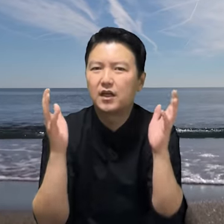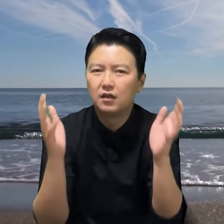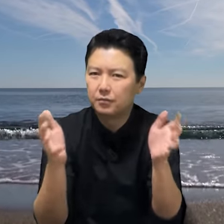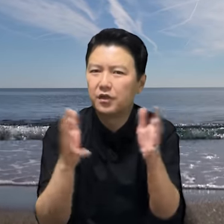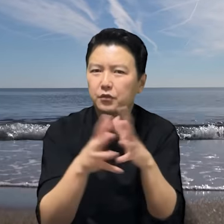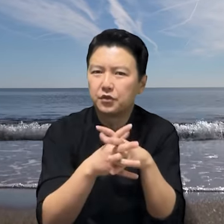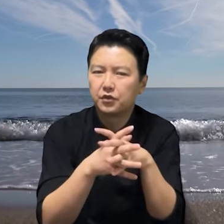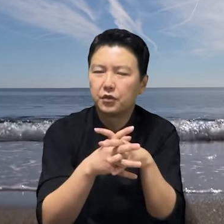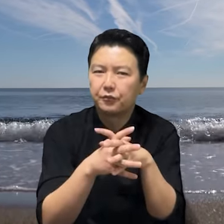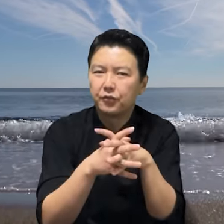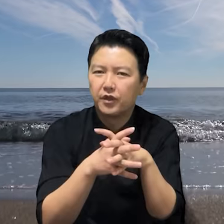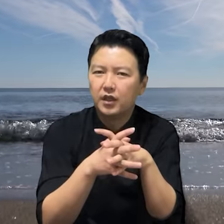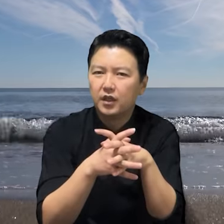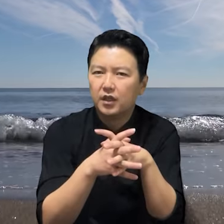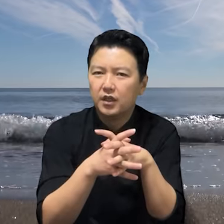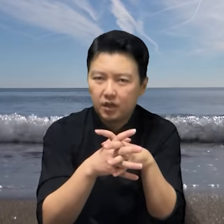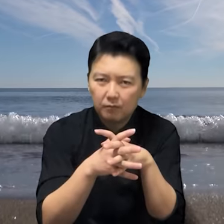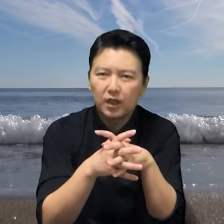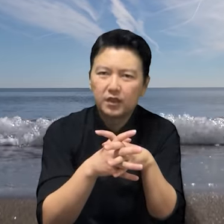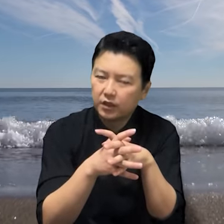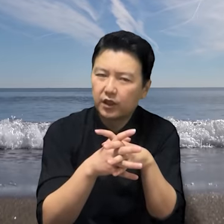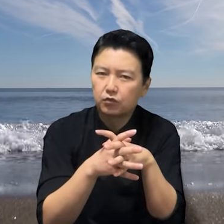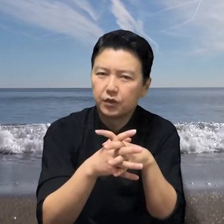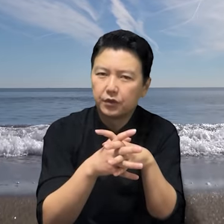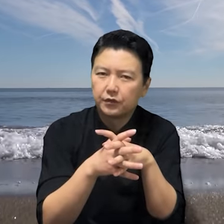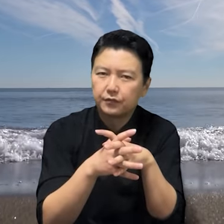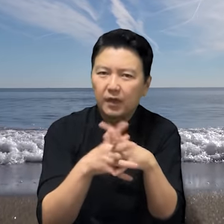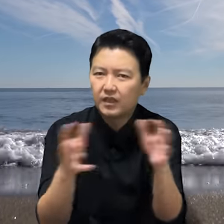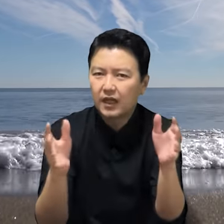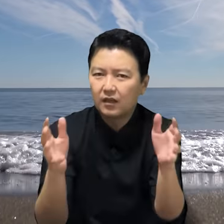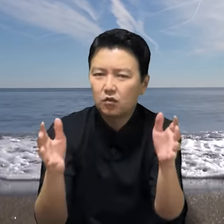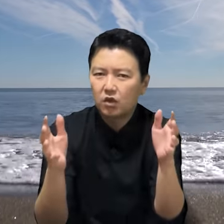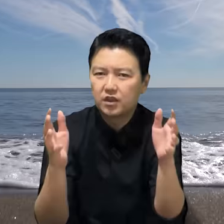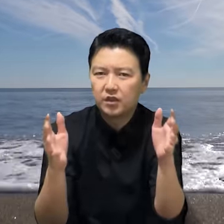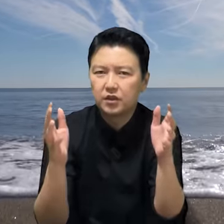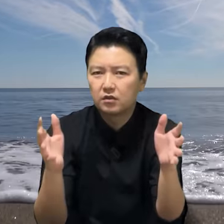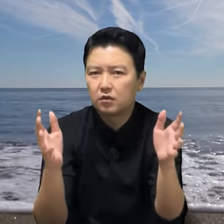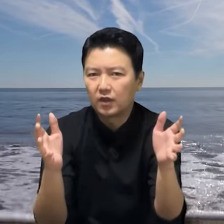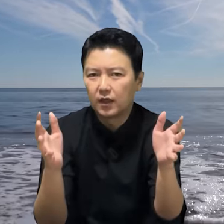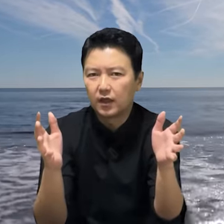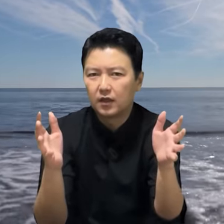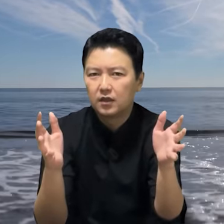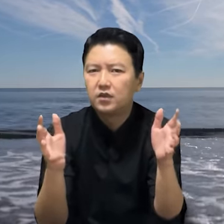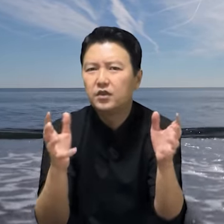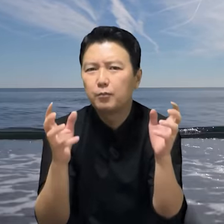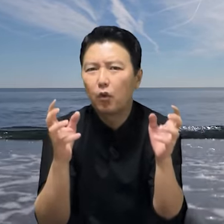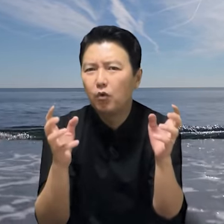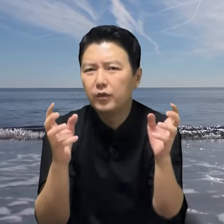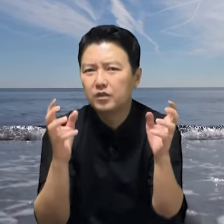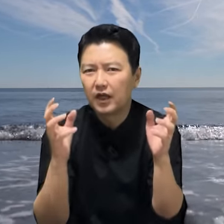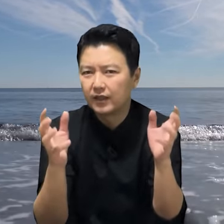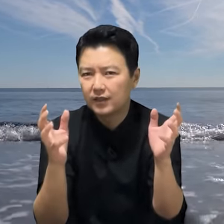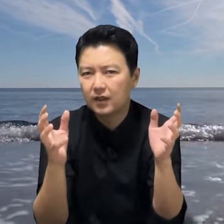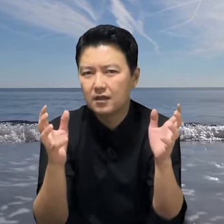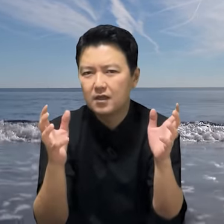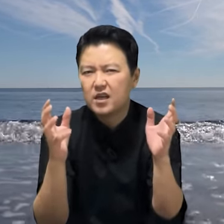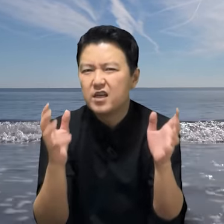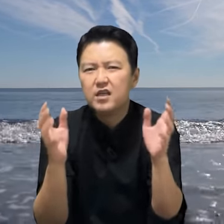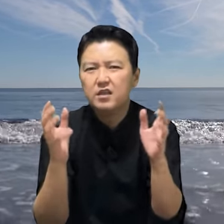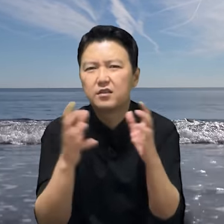없게 되었죠. 이것만 기억해두세요. 만약 강도가 집에 쳐들어왔다. 근데 복면을 안했다? 이거는